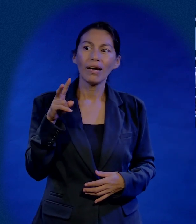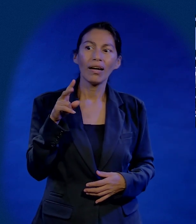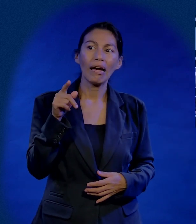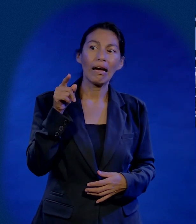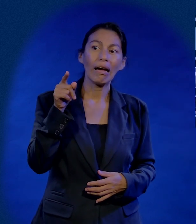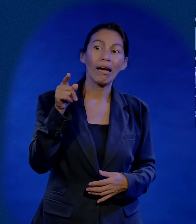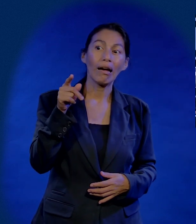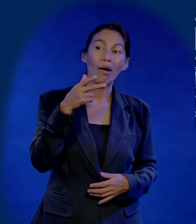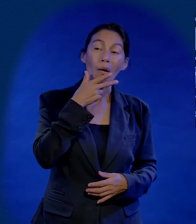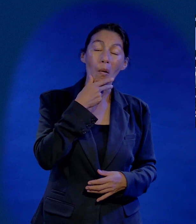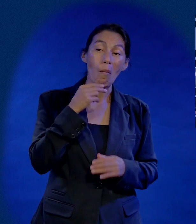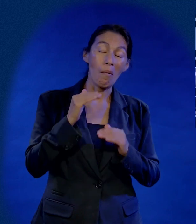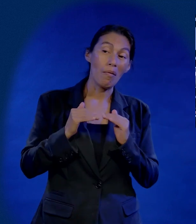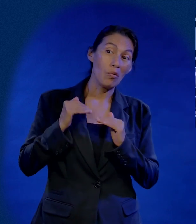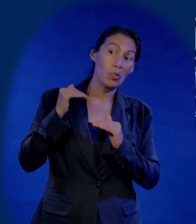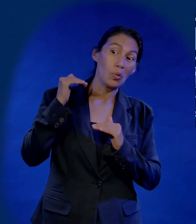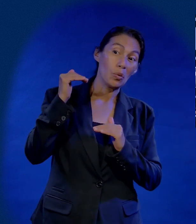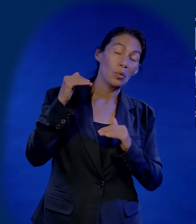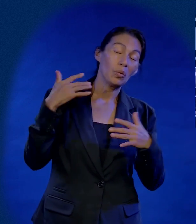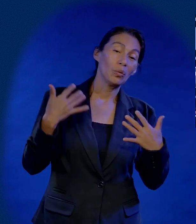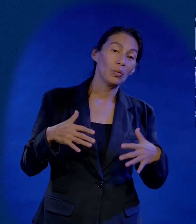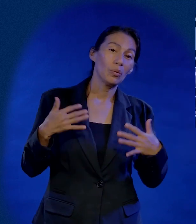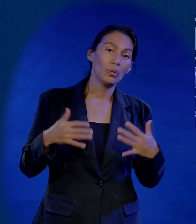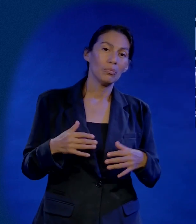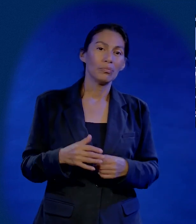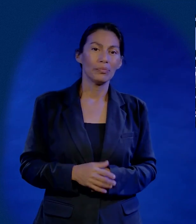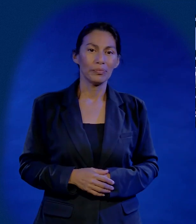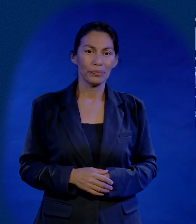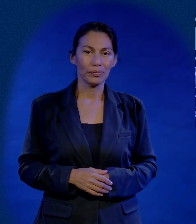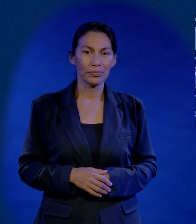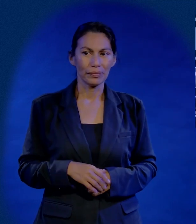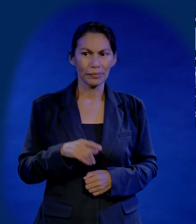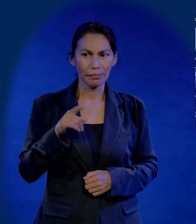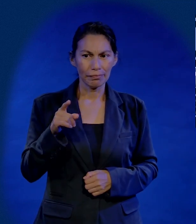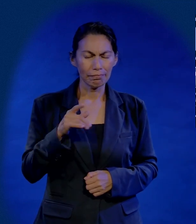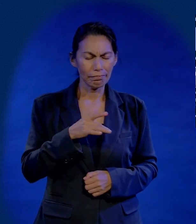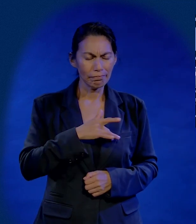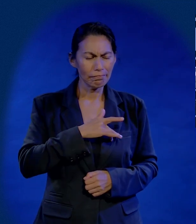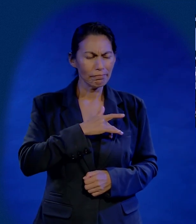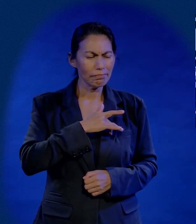Cada vez que yo lo veía, yo pensaba, ahí va un hombre grande.